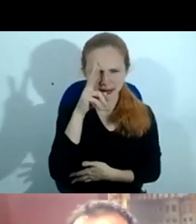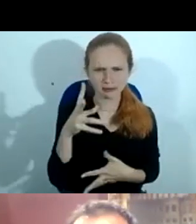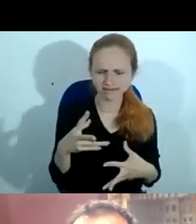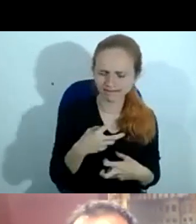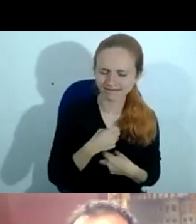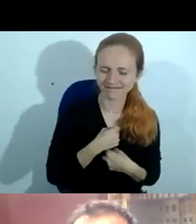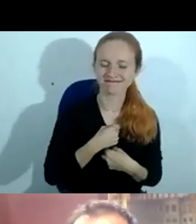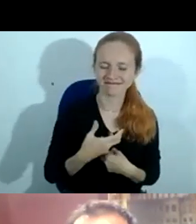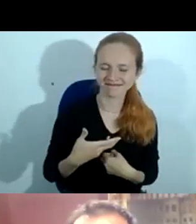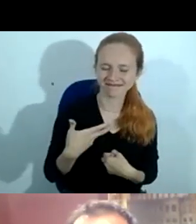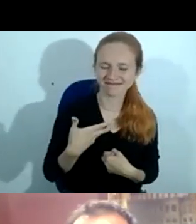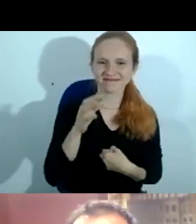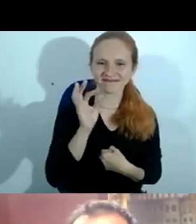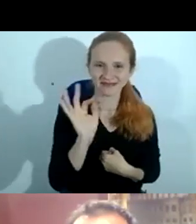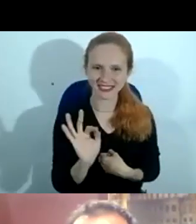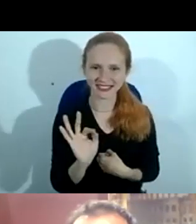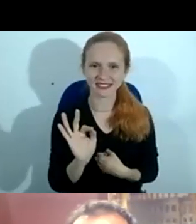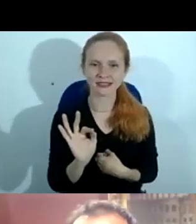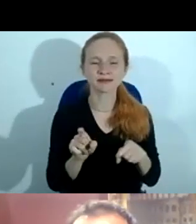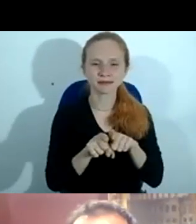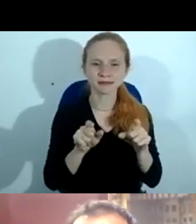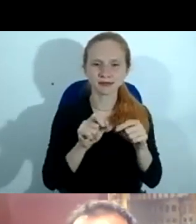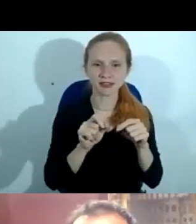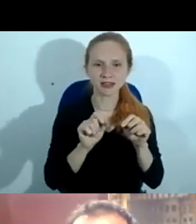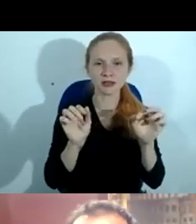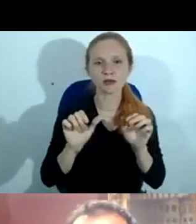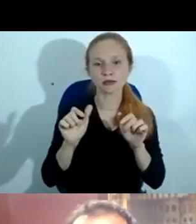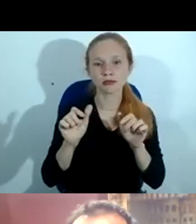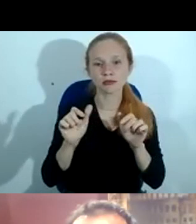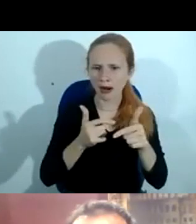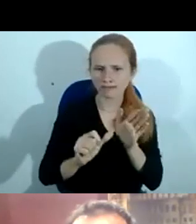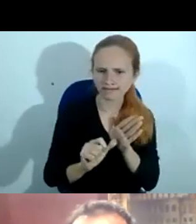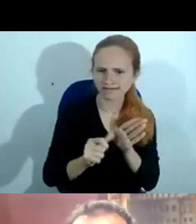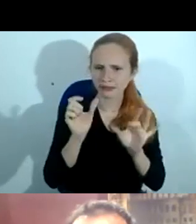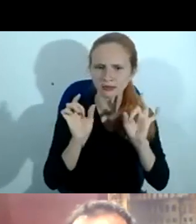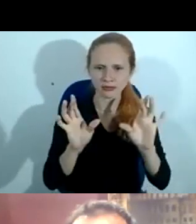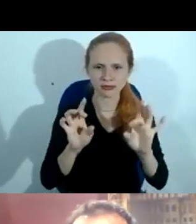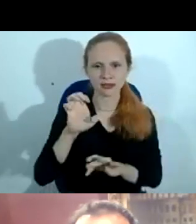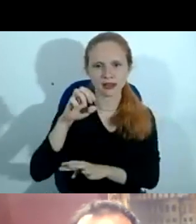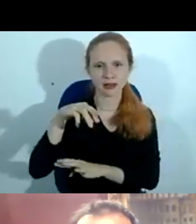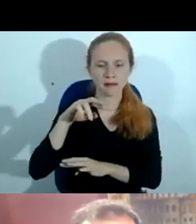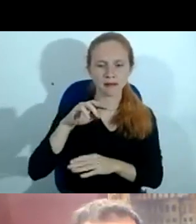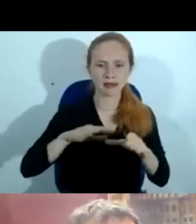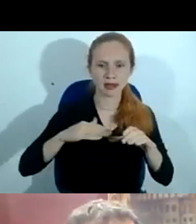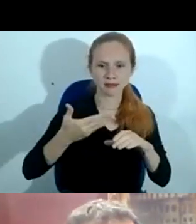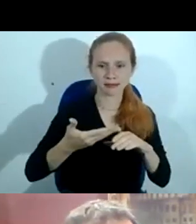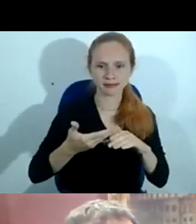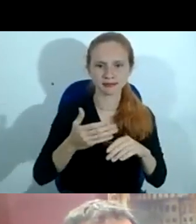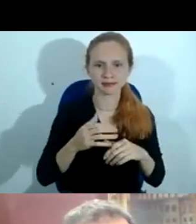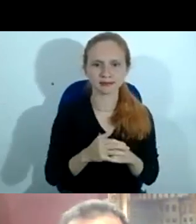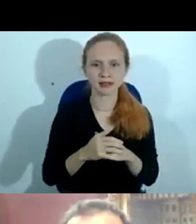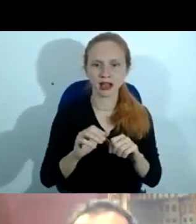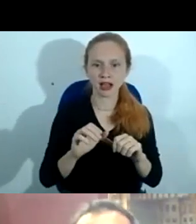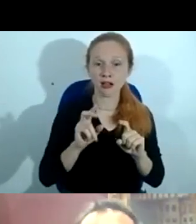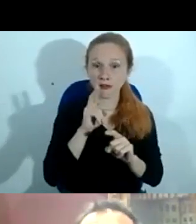realmente fez um trabalho pioneiro na Emerge. Fico muito feliz de ver a Emerge hoje, a força que ela